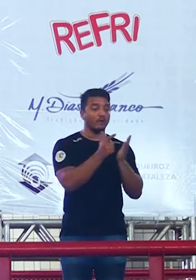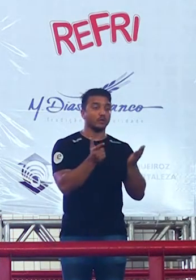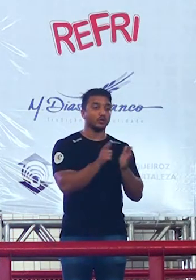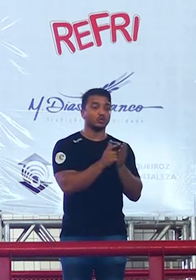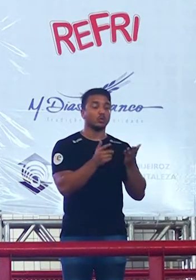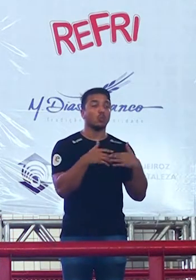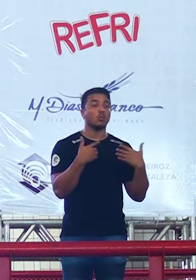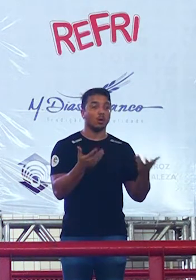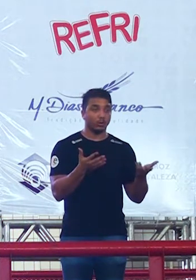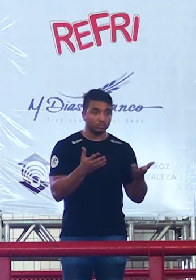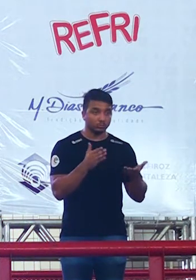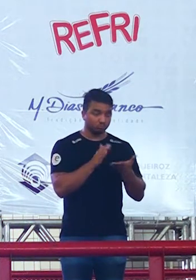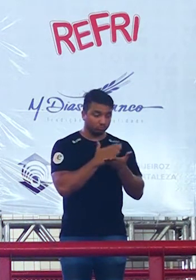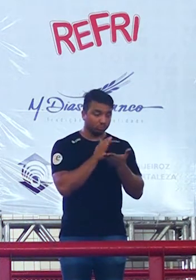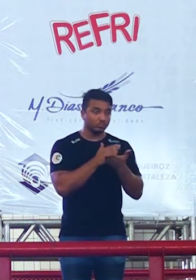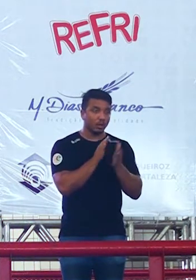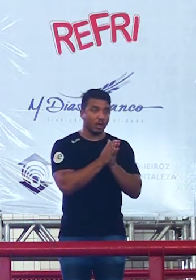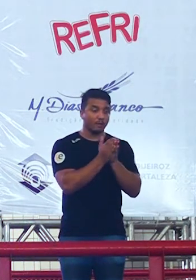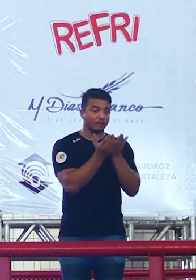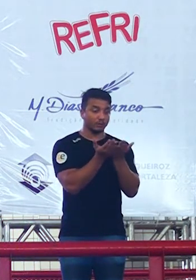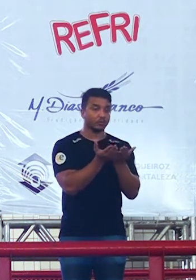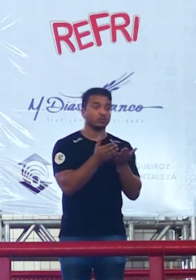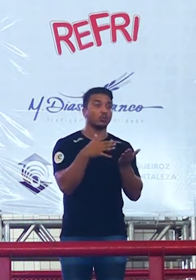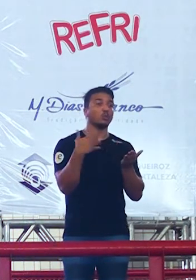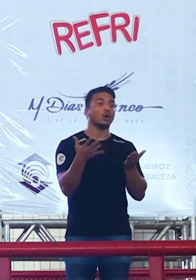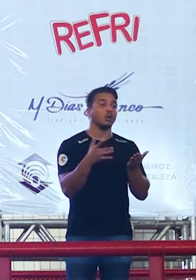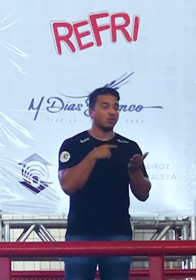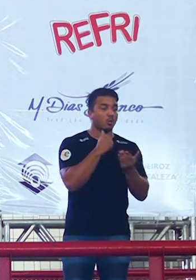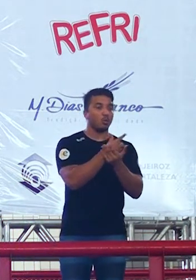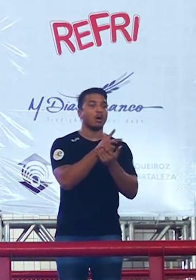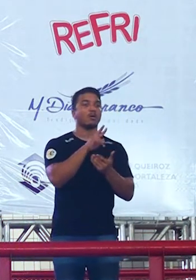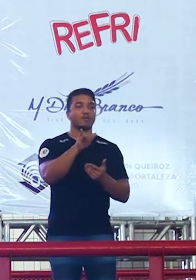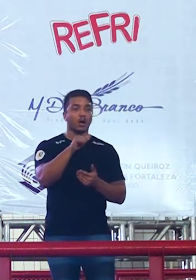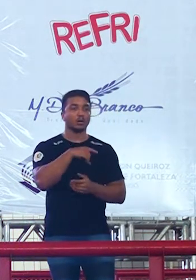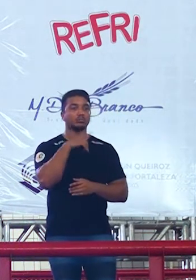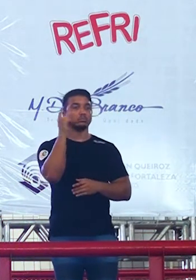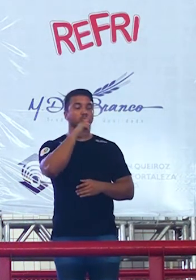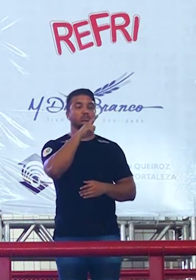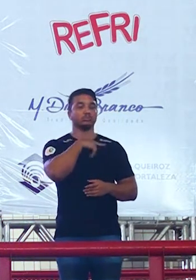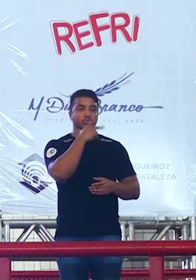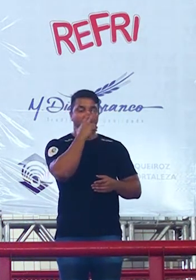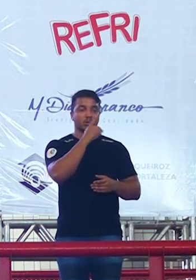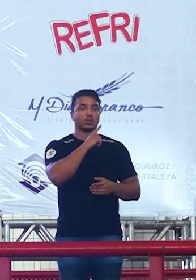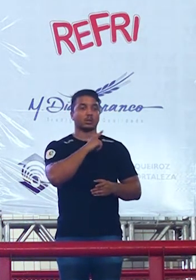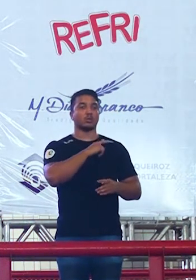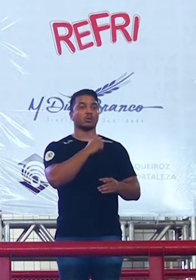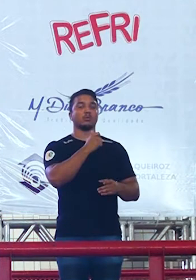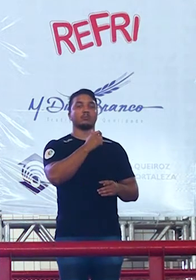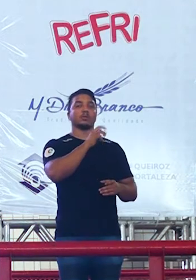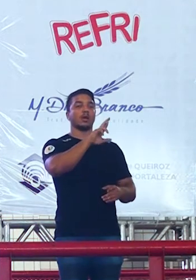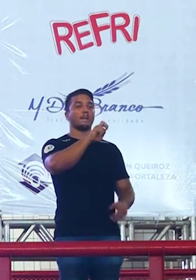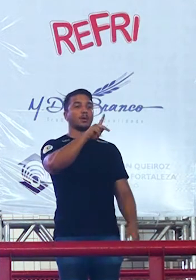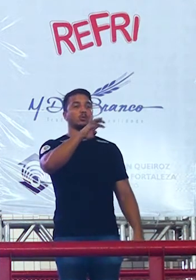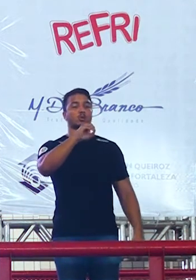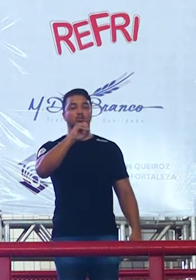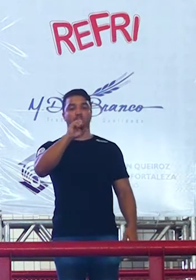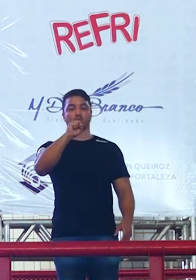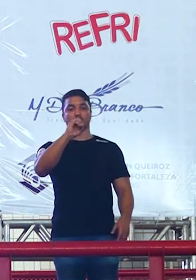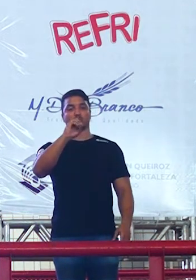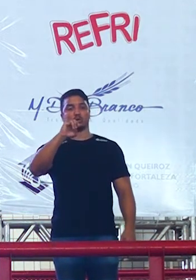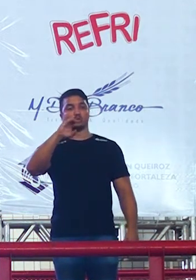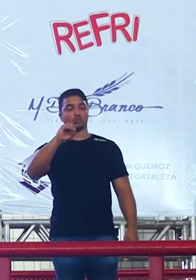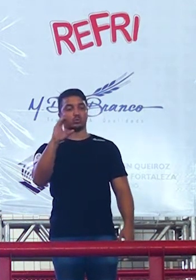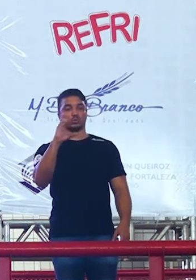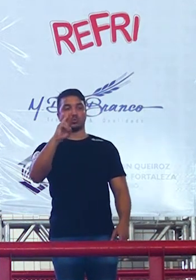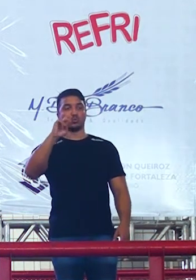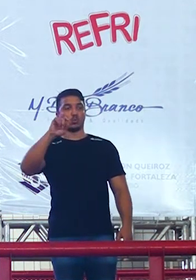a revista que você vai ler vai comprar e vai ter o que a gente chama de repertório sociocultural você vai